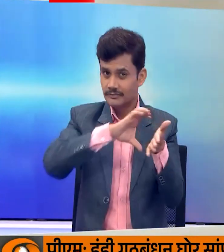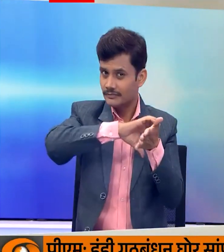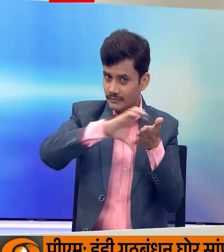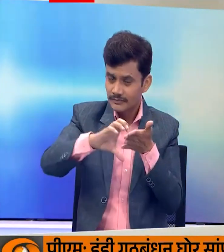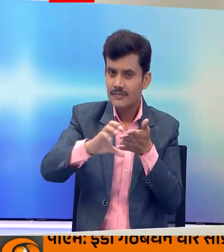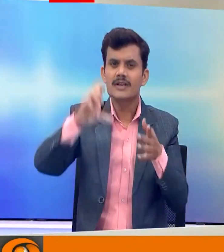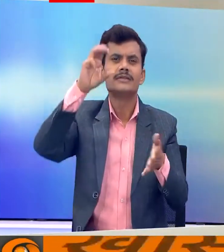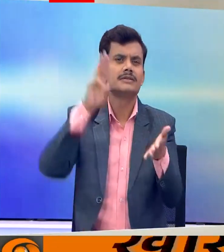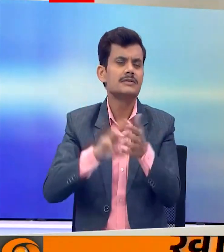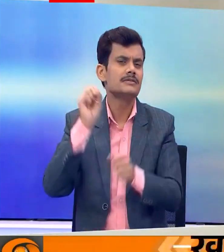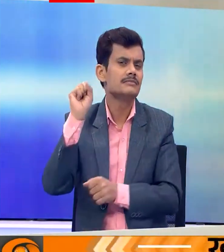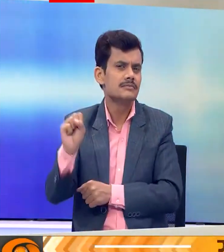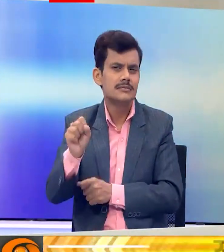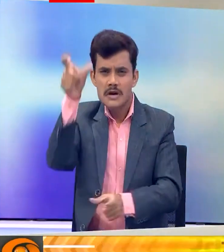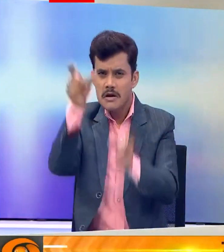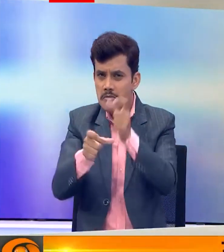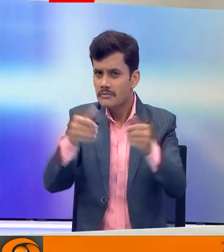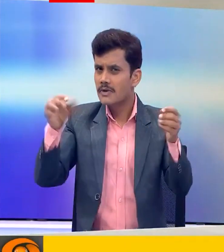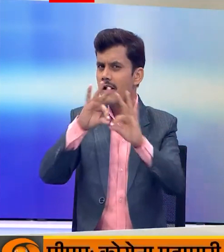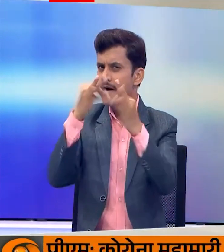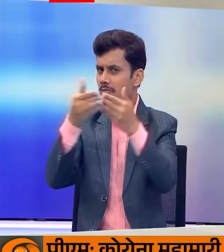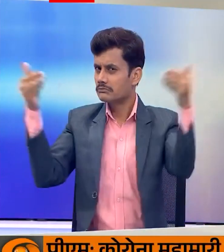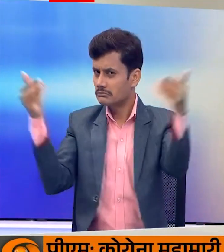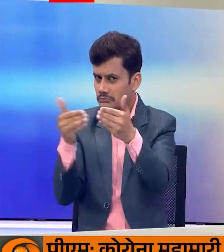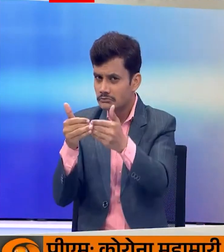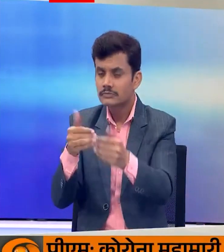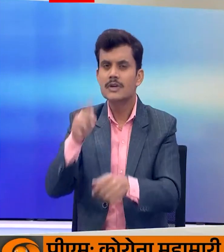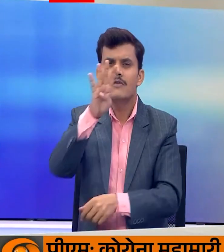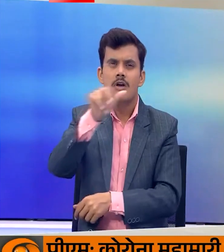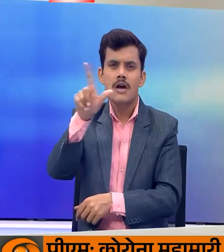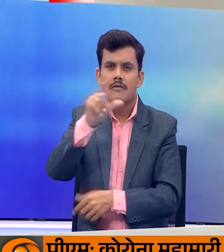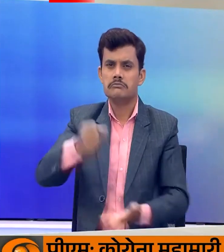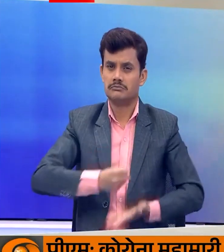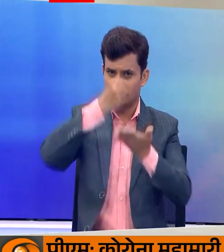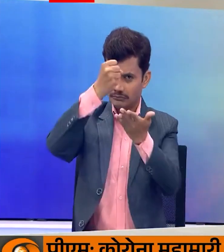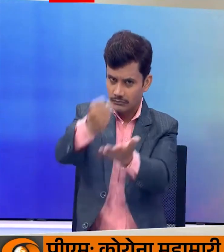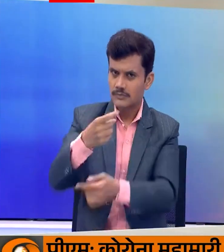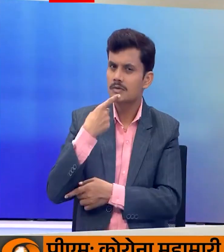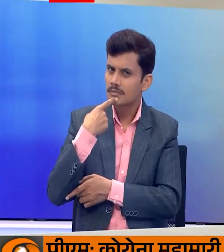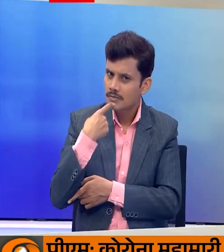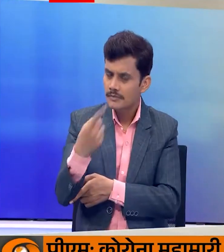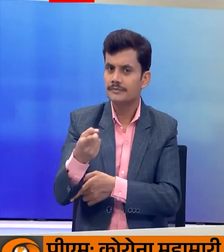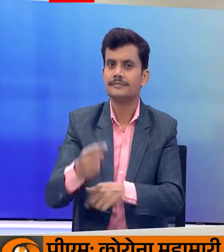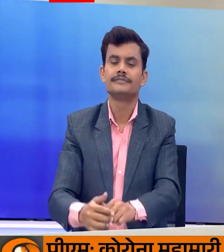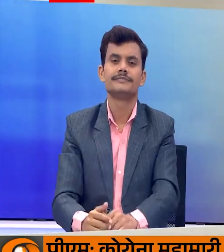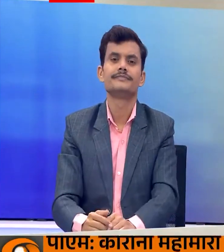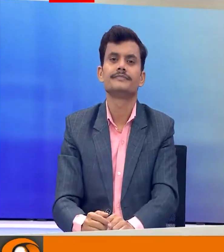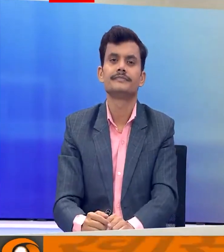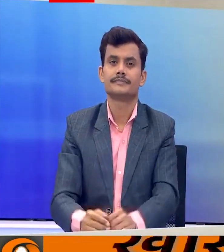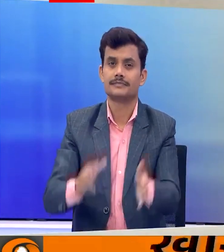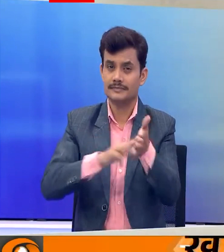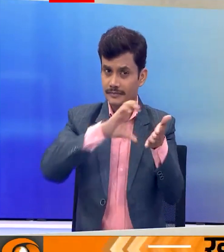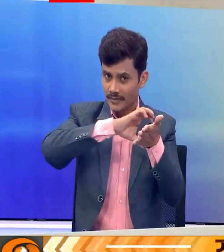मिजोरम के मुख्य मंत्री ने मृतिकों के परिजनों को 4-4 लाक रुपे का अनुग्रे राशी देने की घोशना की है